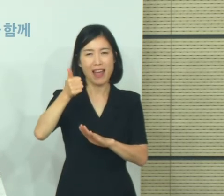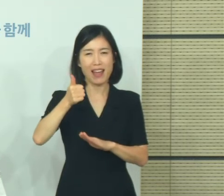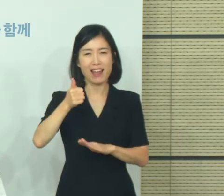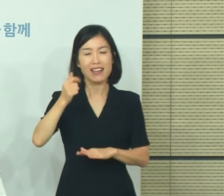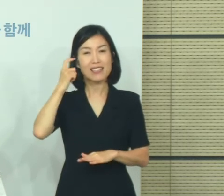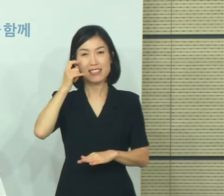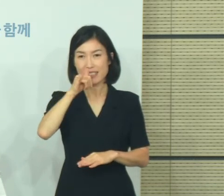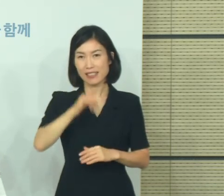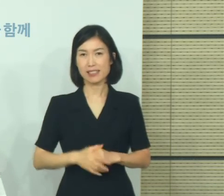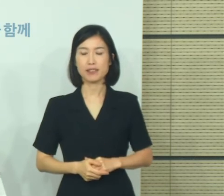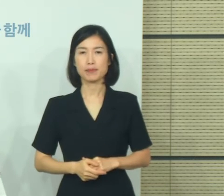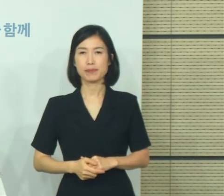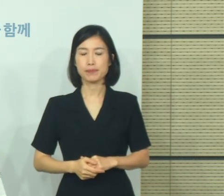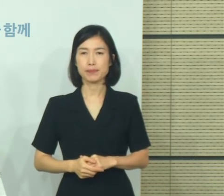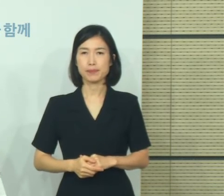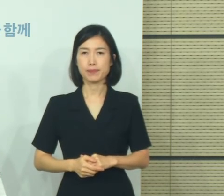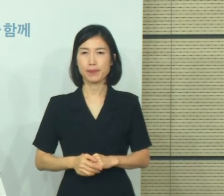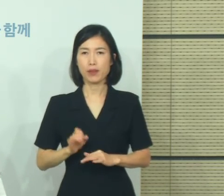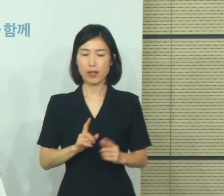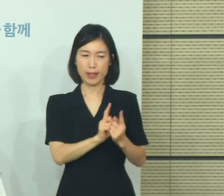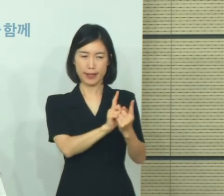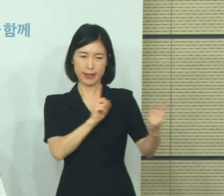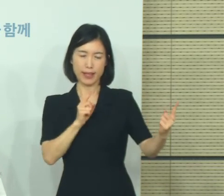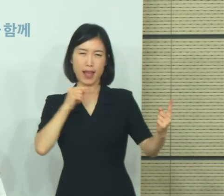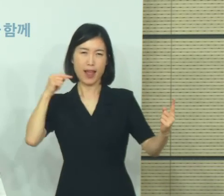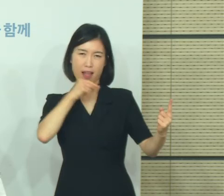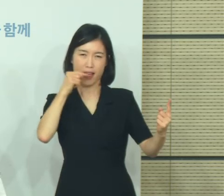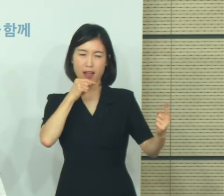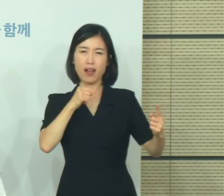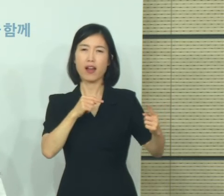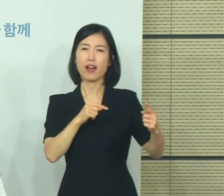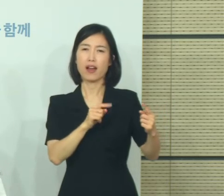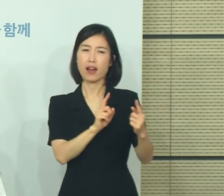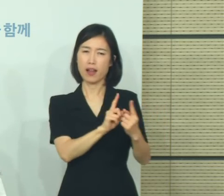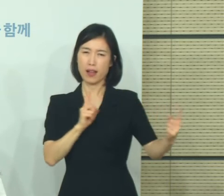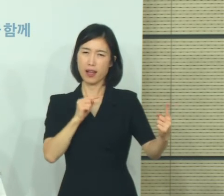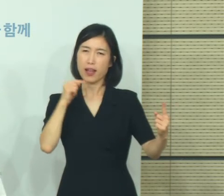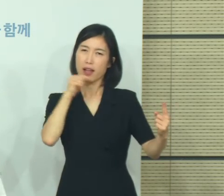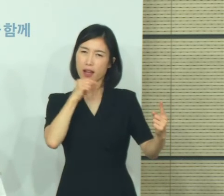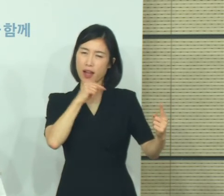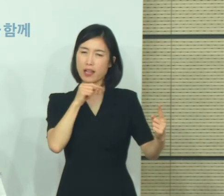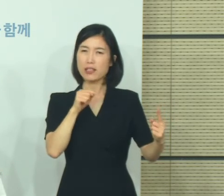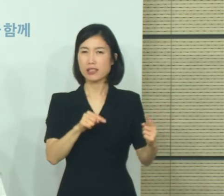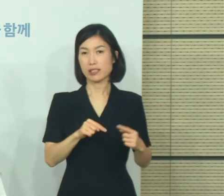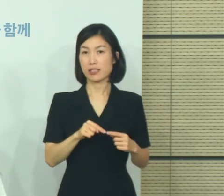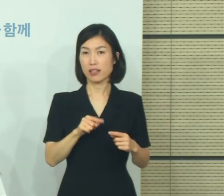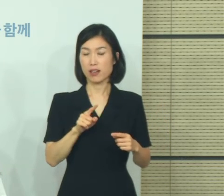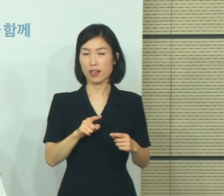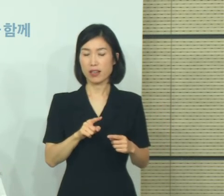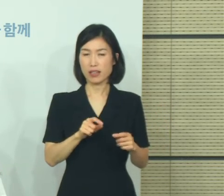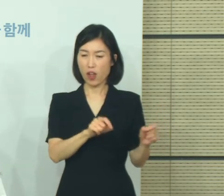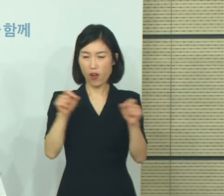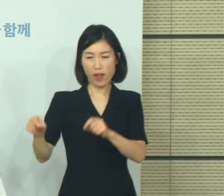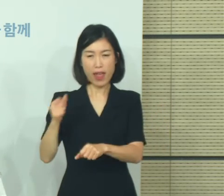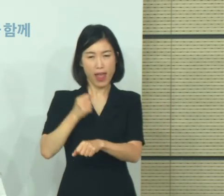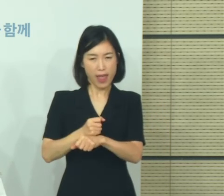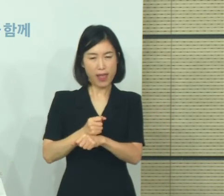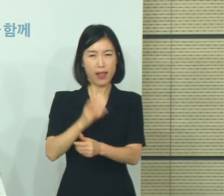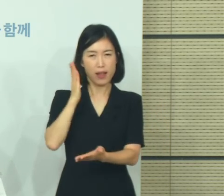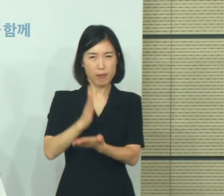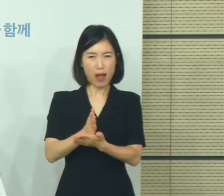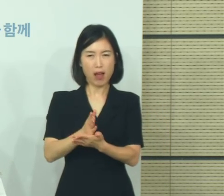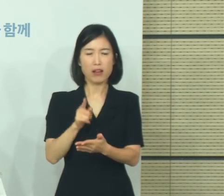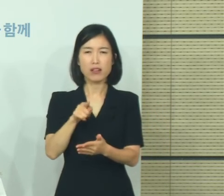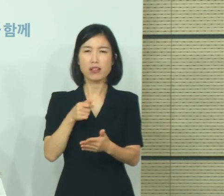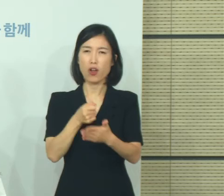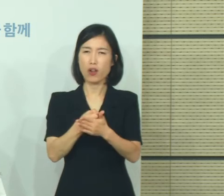사회적 그리두기 강화된 사회적 그리두기 조치에 했던 결정과 관련 연장을 할지